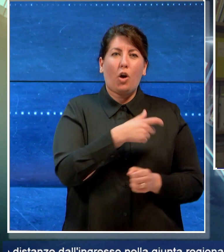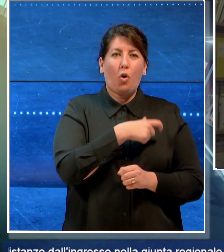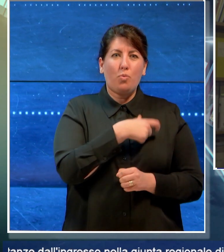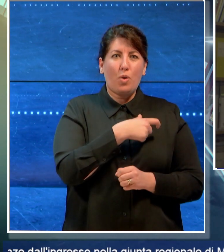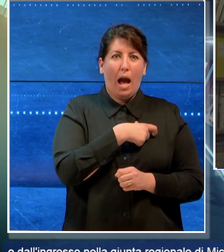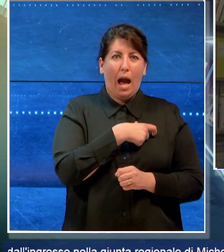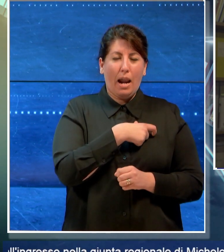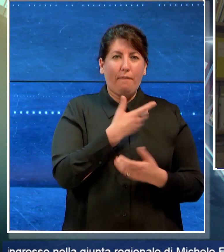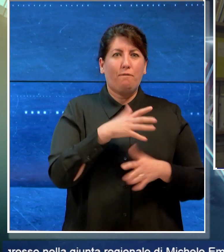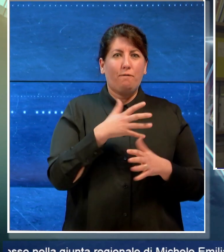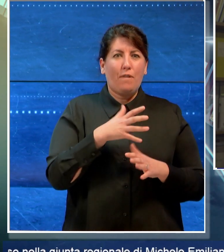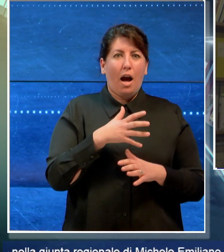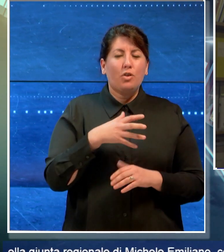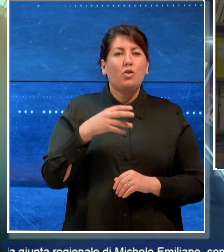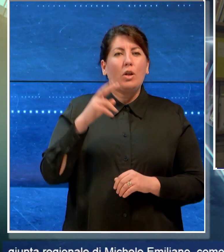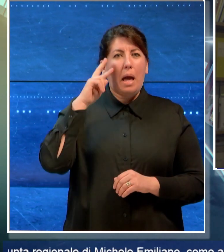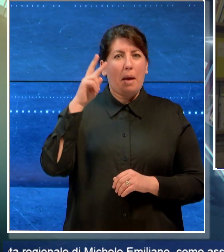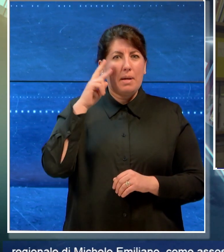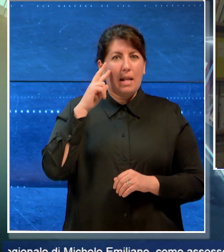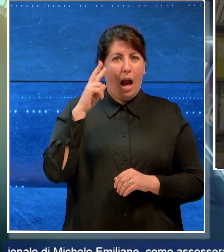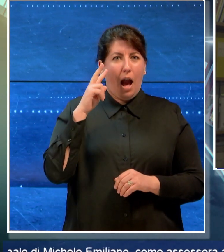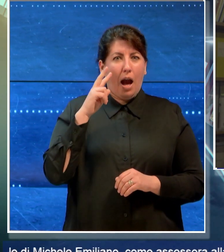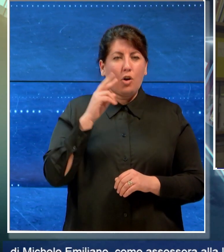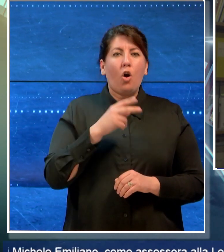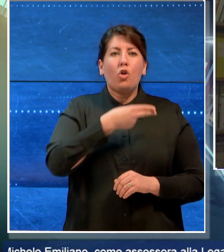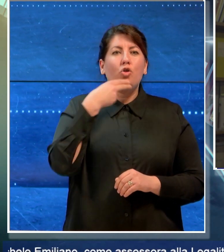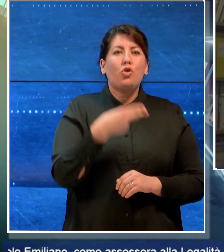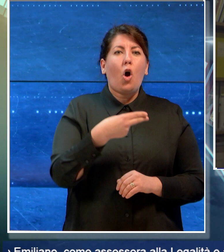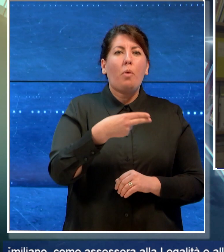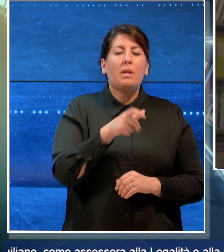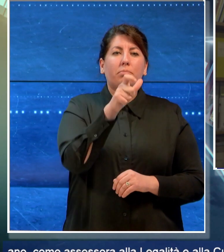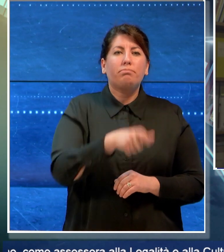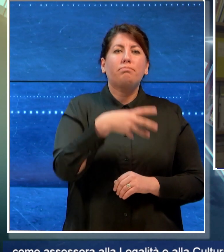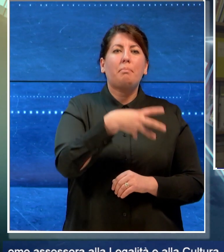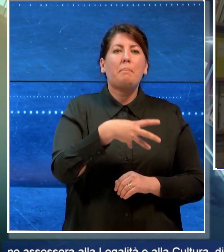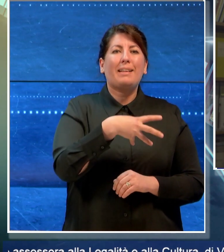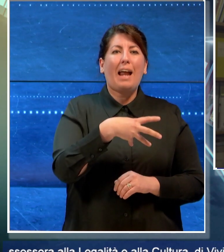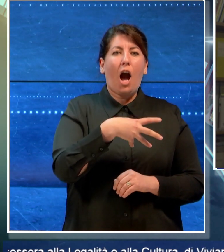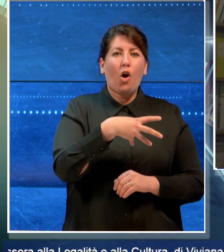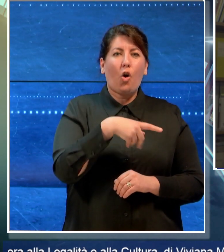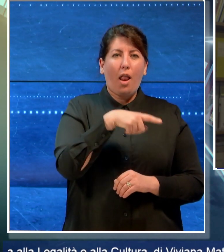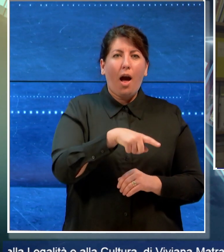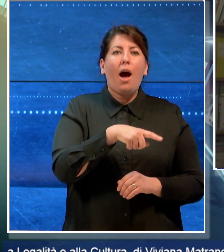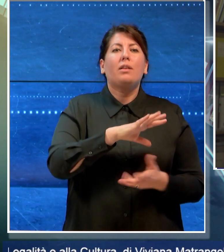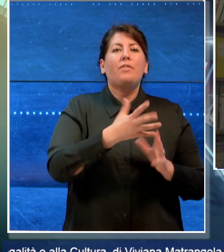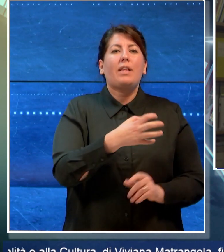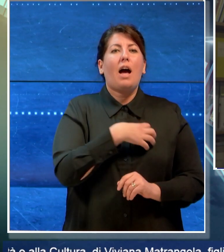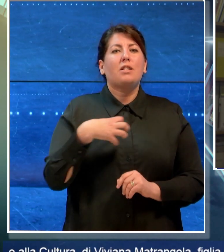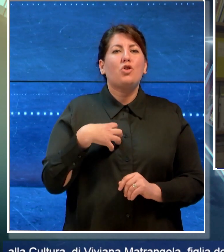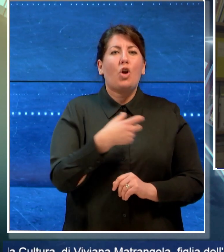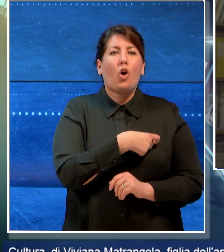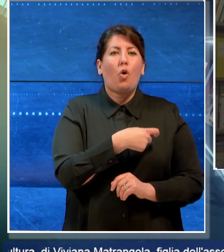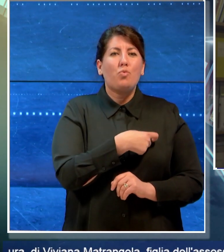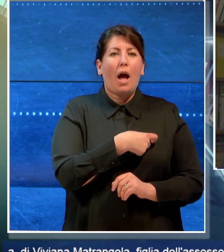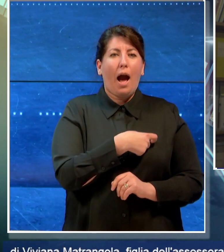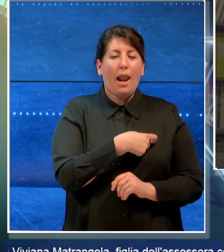alla legalità e alla cultura Viviana Matrangola, figlia dell'assessora comunale